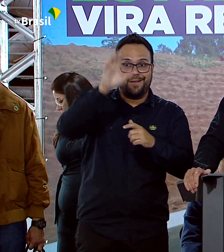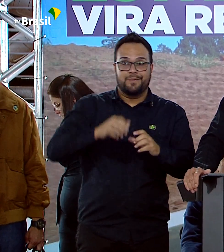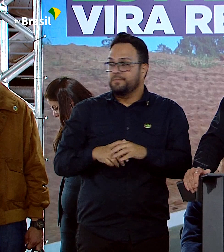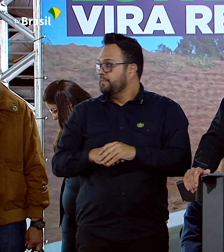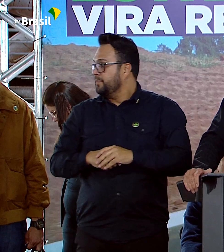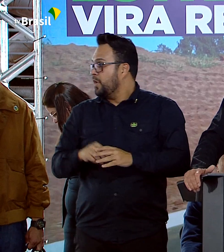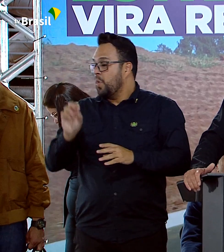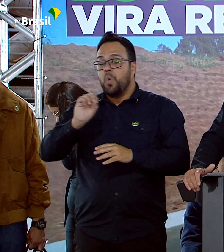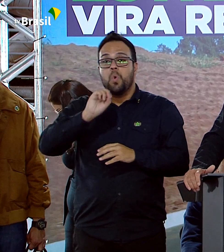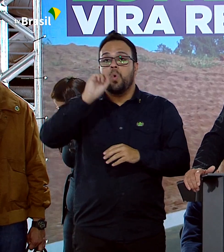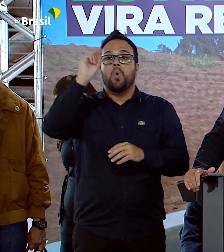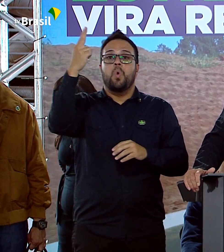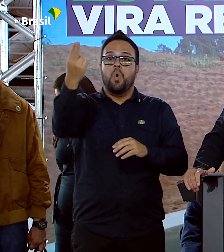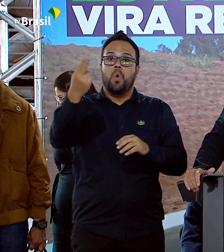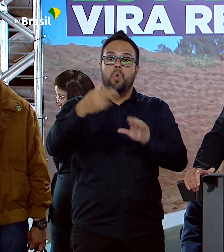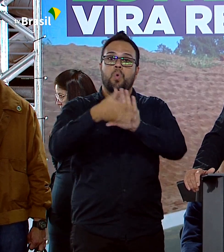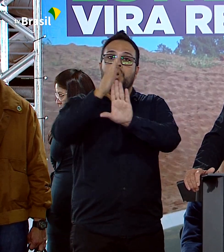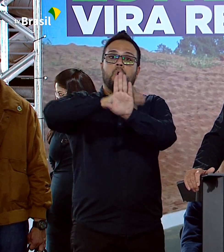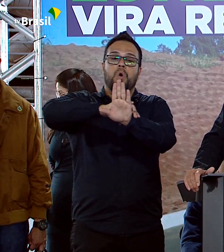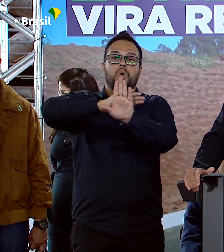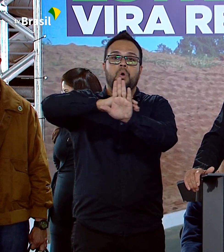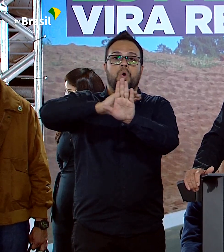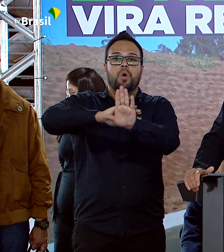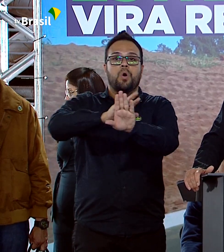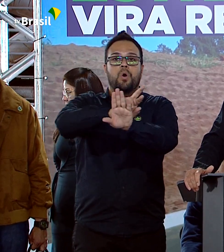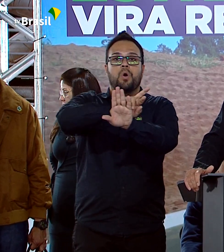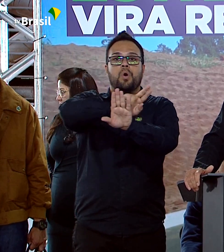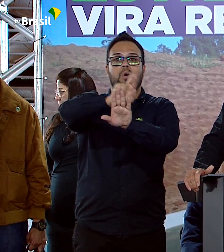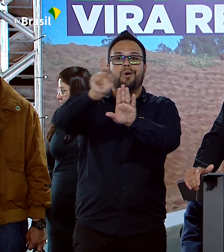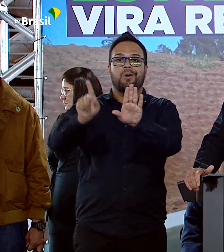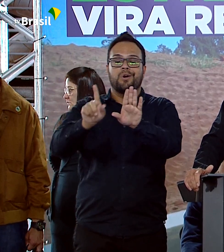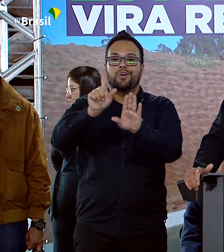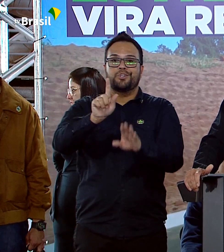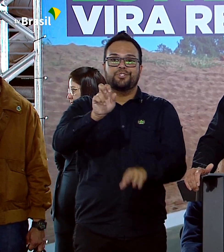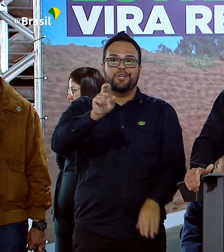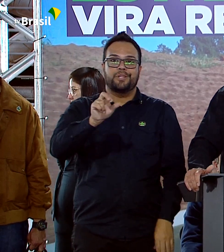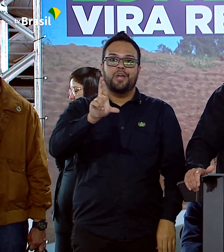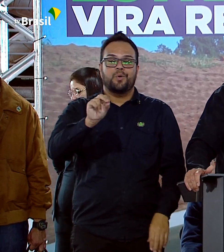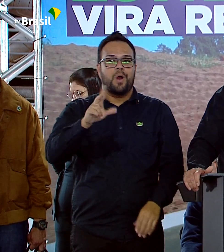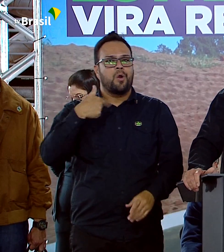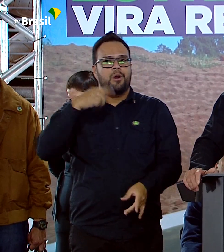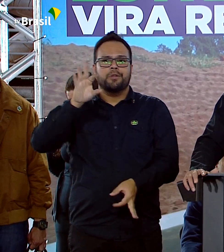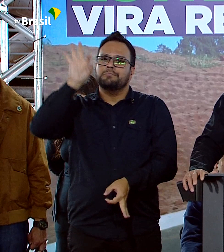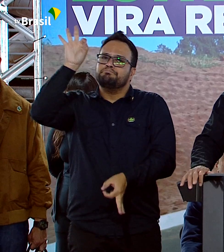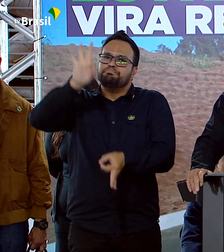ou de gênero. Vamos cada vez mais nos unir. E termino.